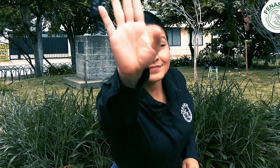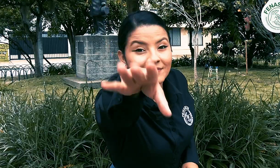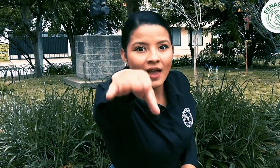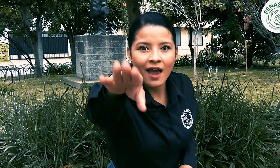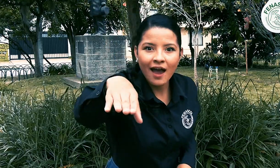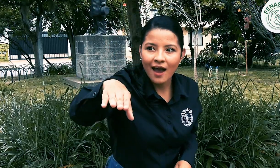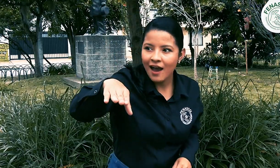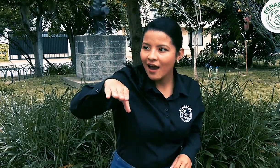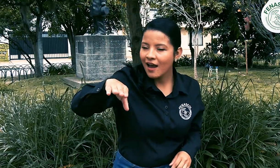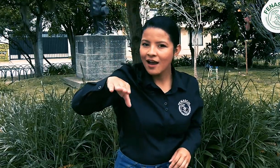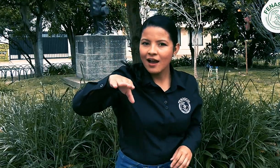¡Ey! ¡Ey!